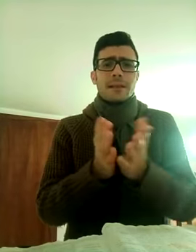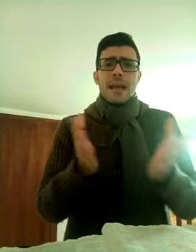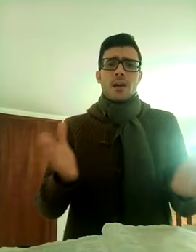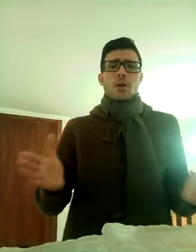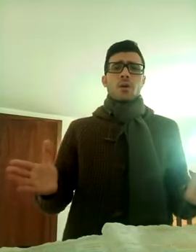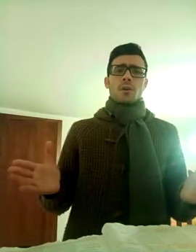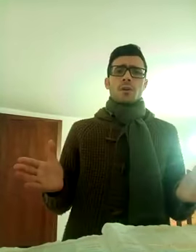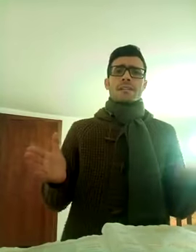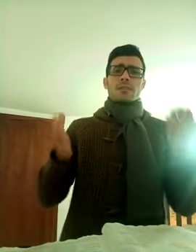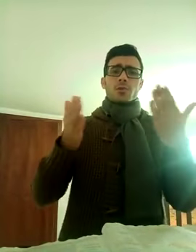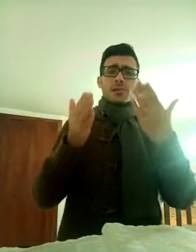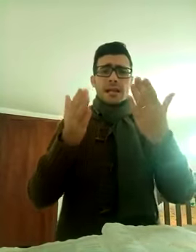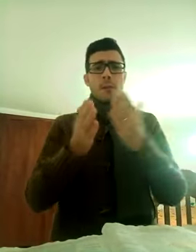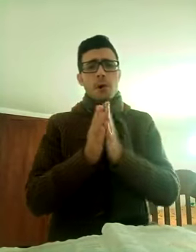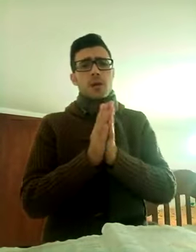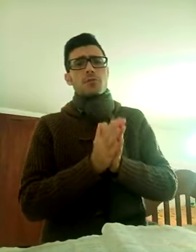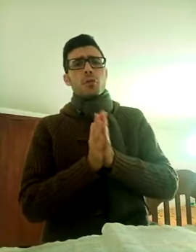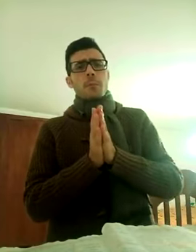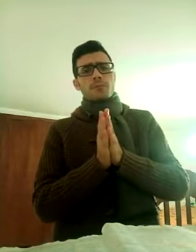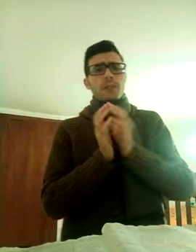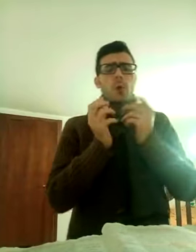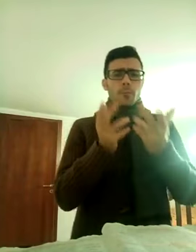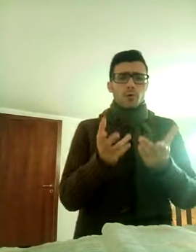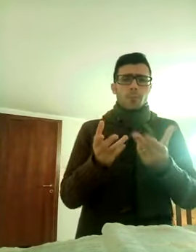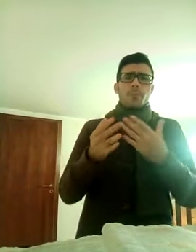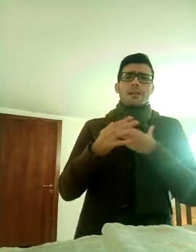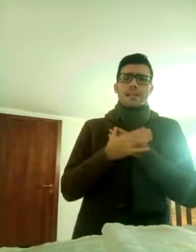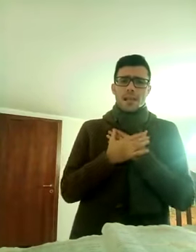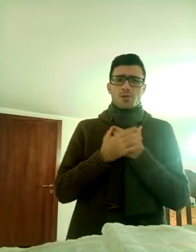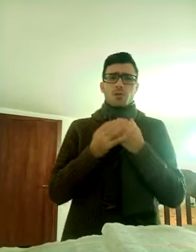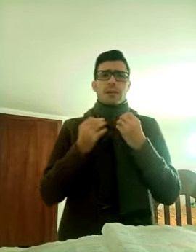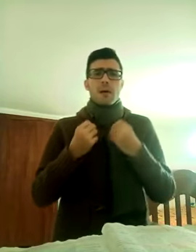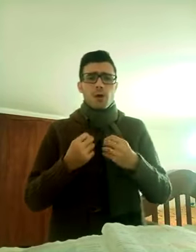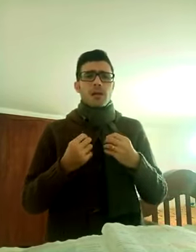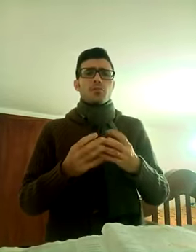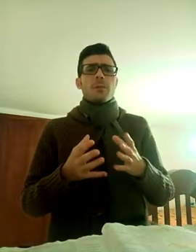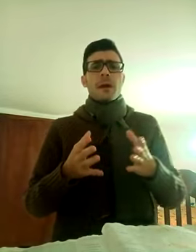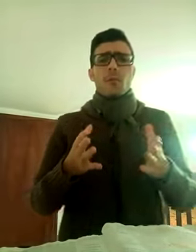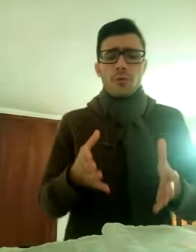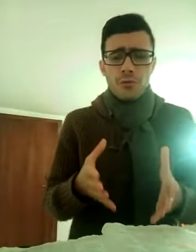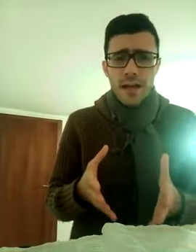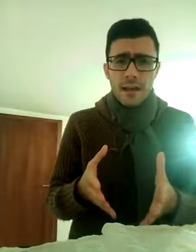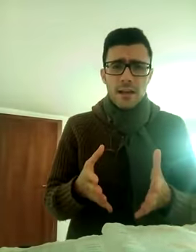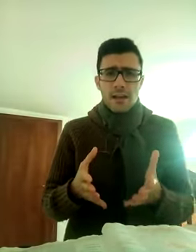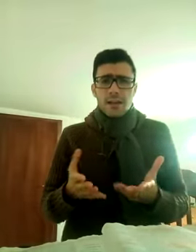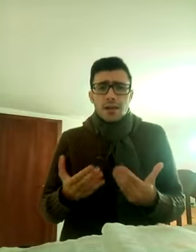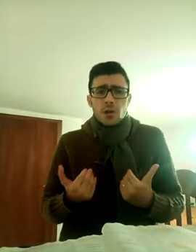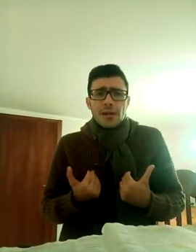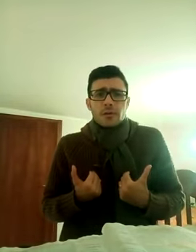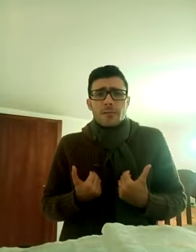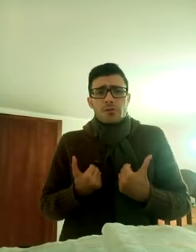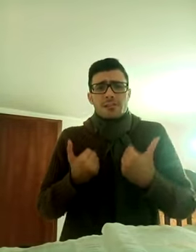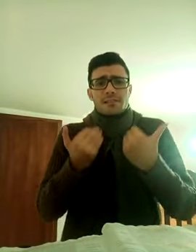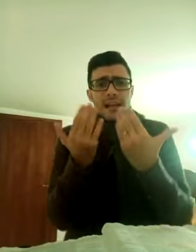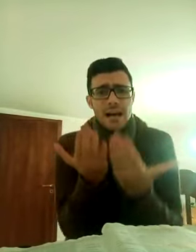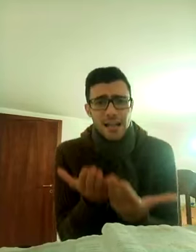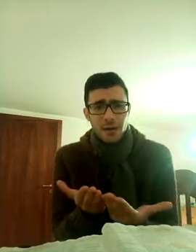perché ecco, se tu sei innamorato di tuo amore, oppure se io sono innamorato di mia moglie, io devo dimostrare l